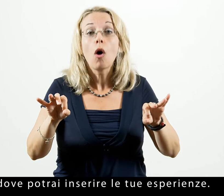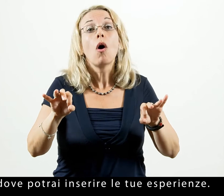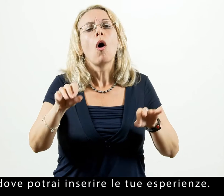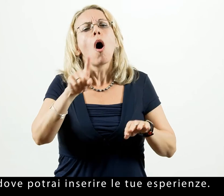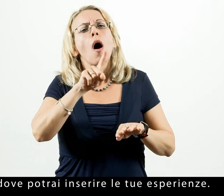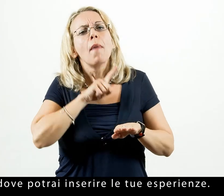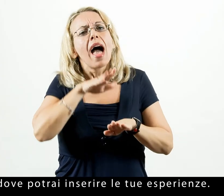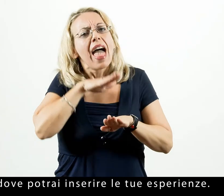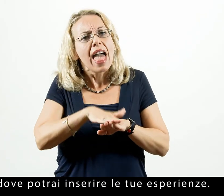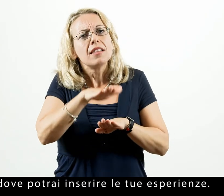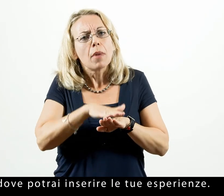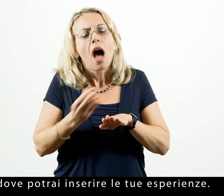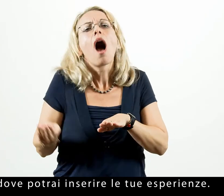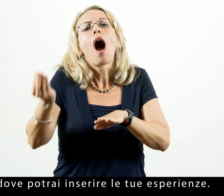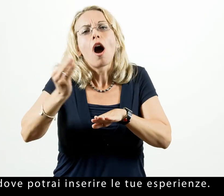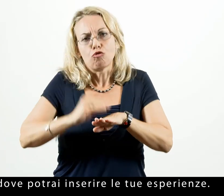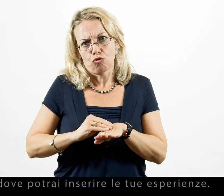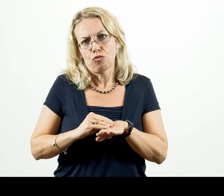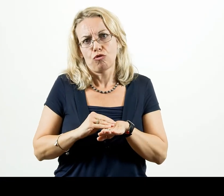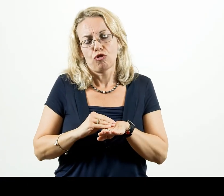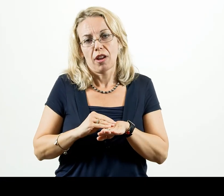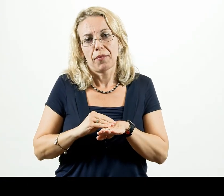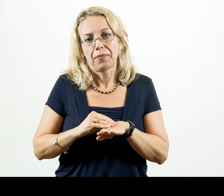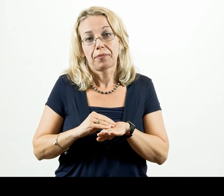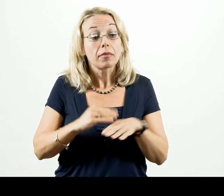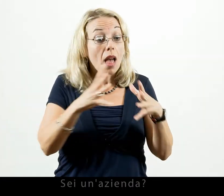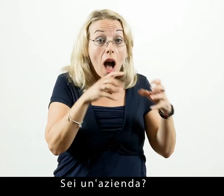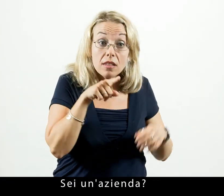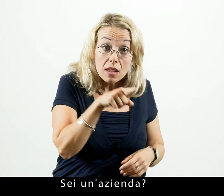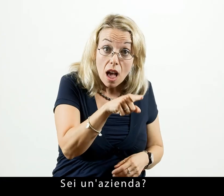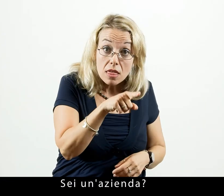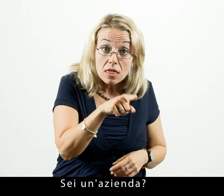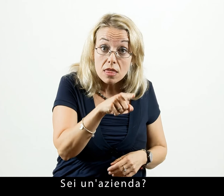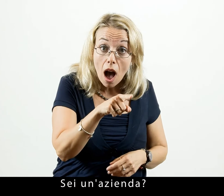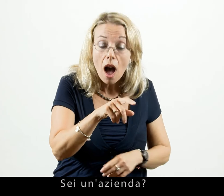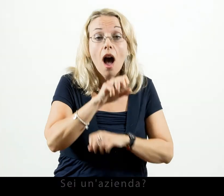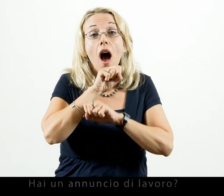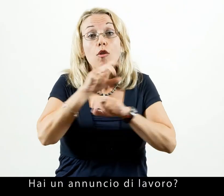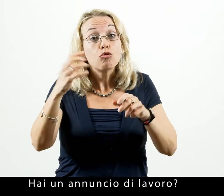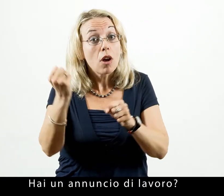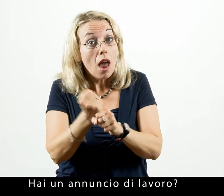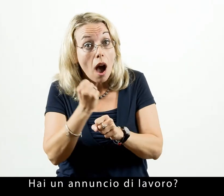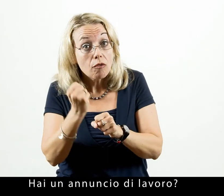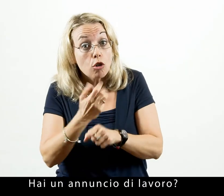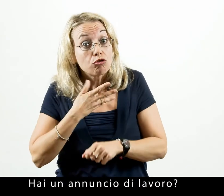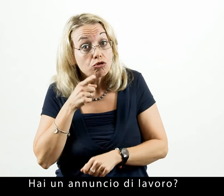potrai inserire le tue esperienze. Sei un'azienda? Hai un annuncio di lavoro?